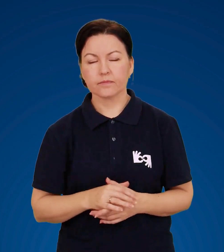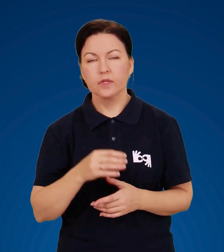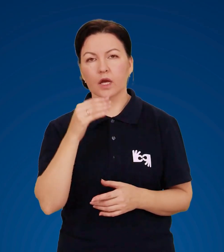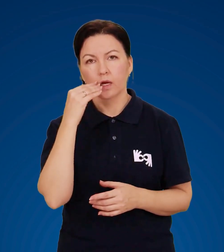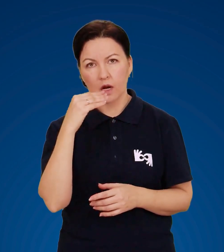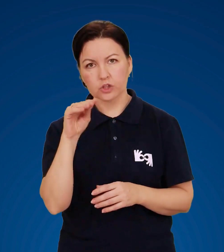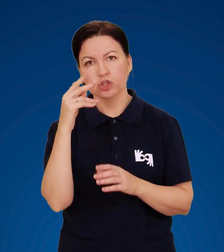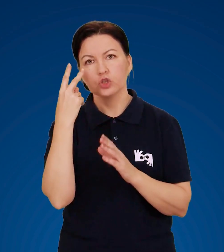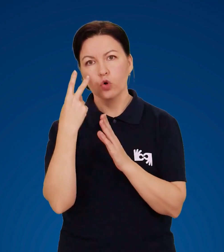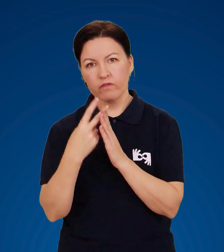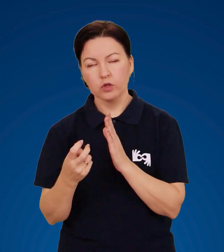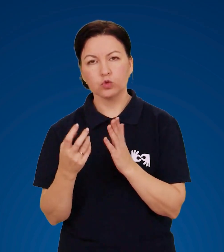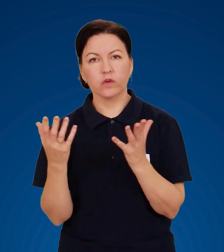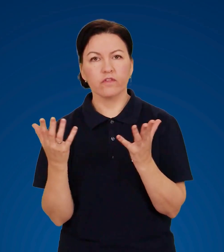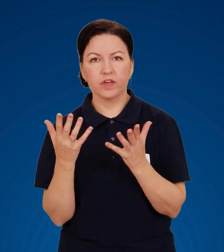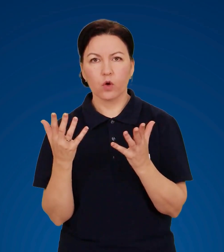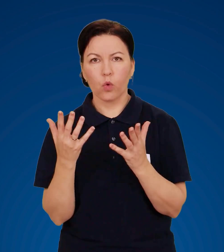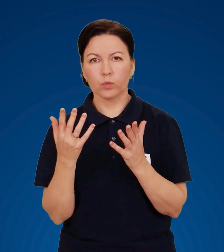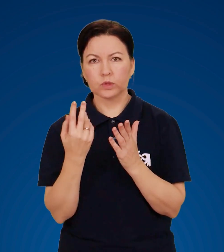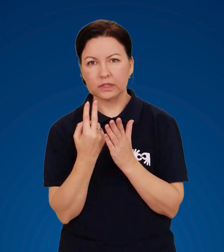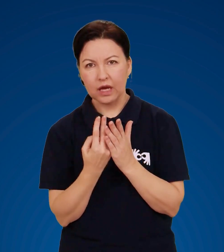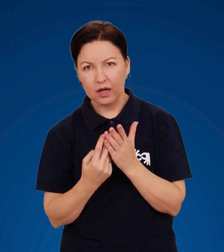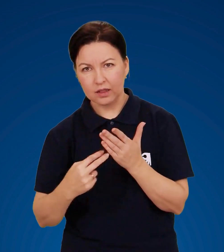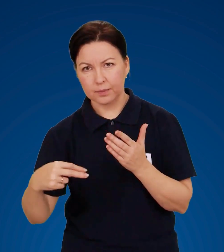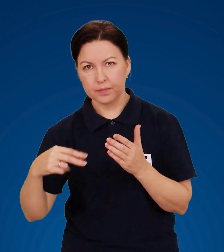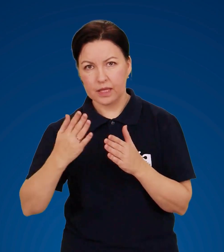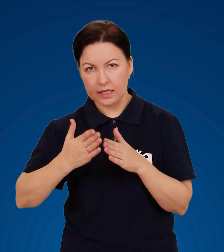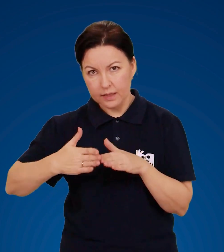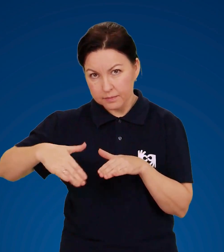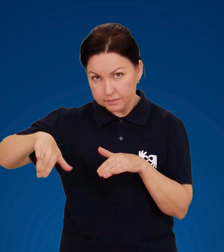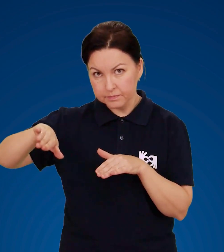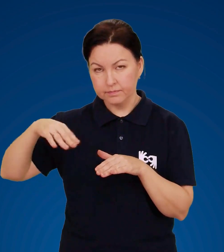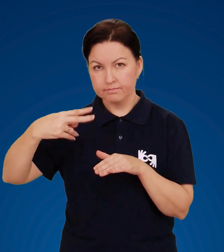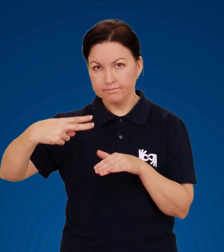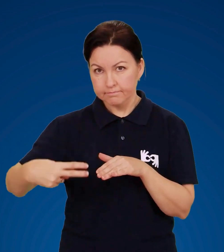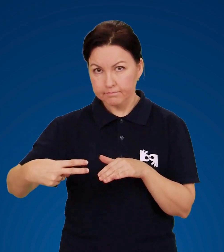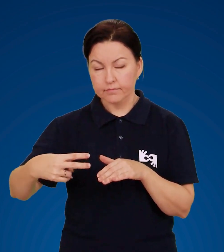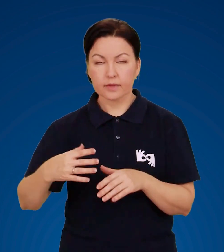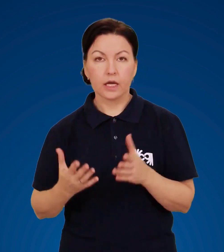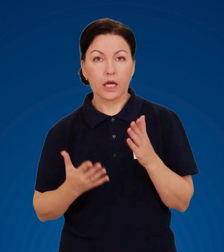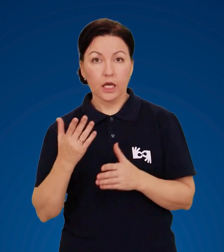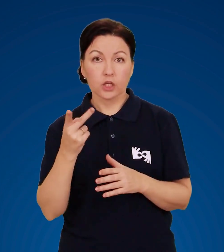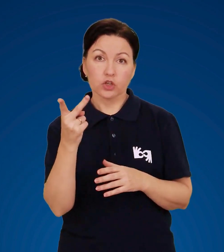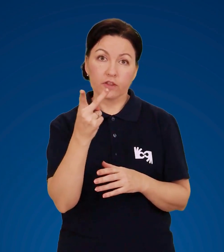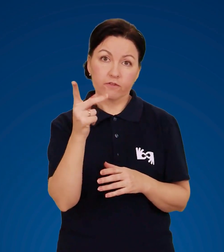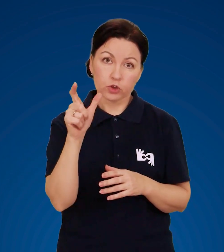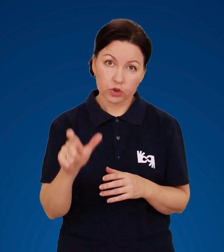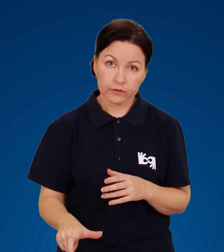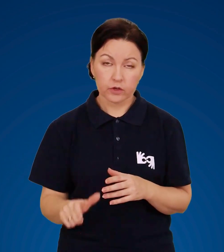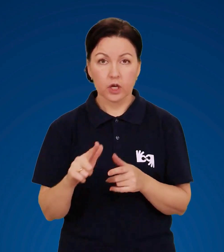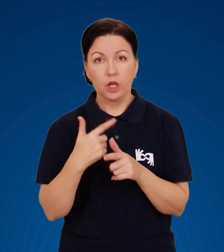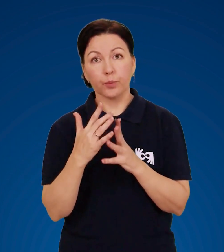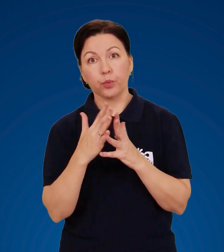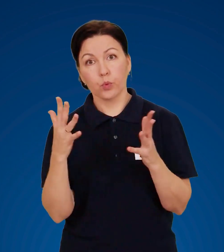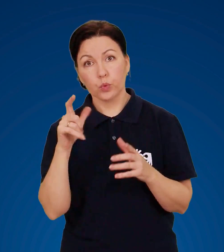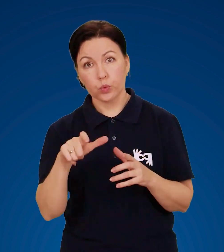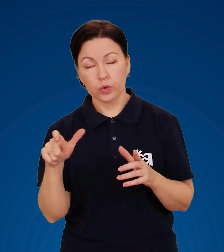Краще сховатись у якомусь заглибленні. Якщо вас двоє чи